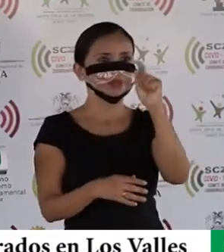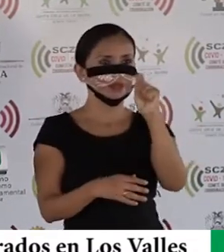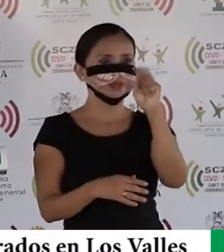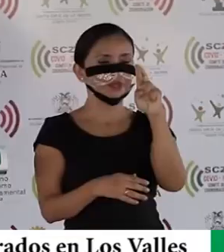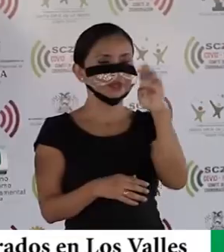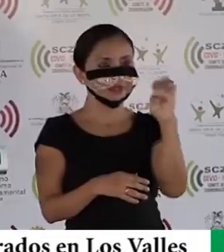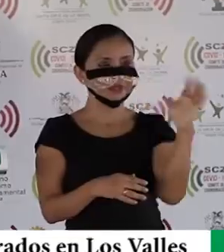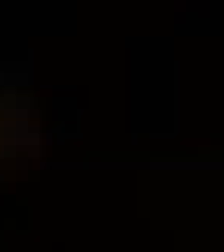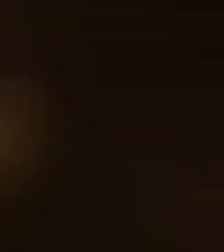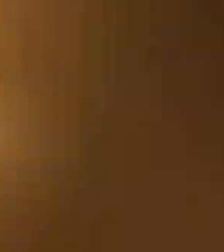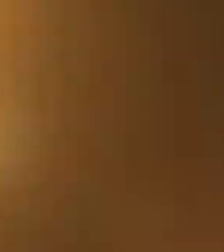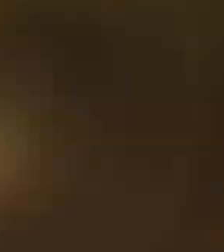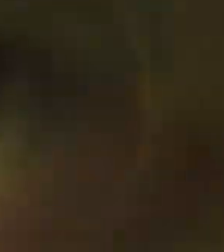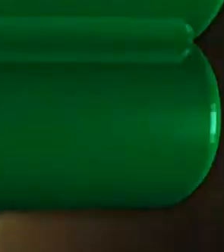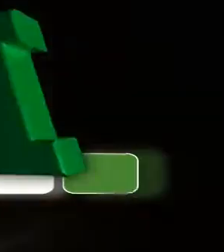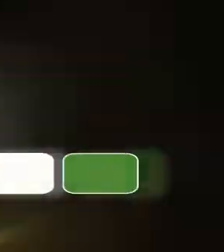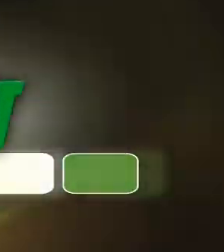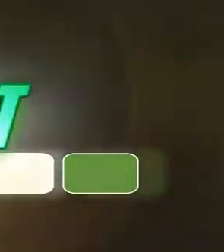Grande.